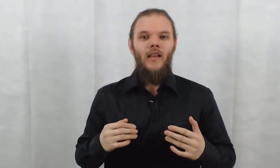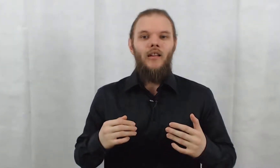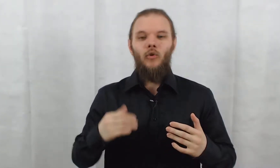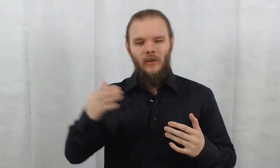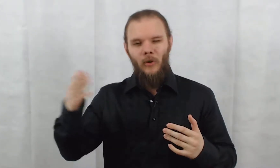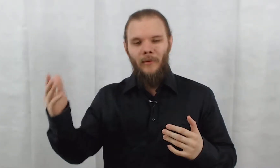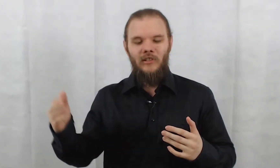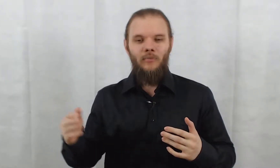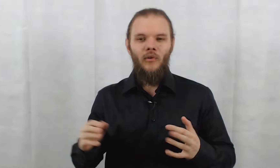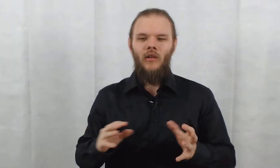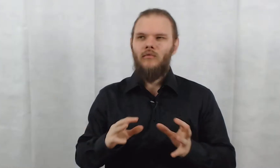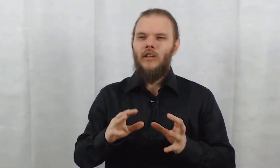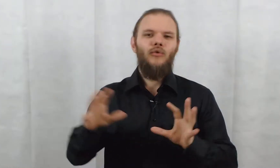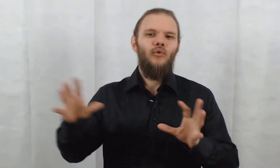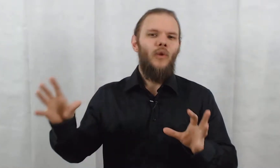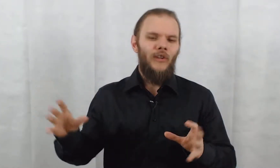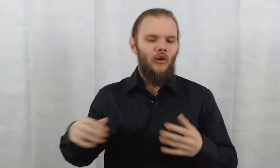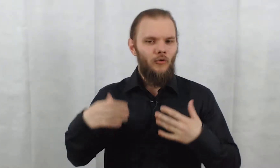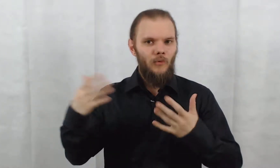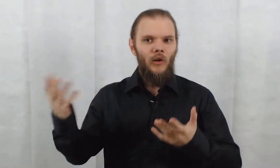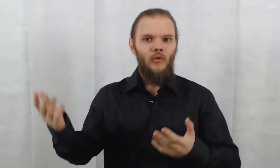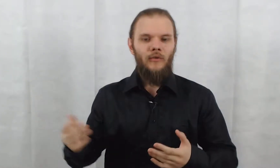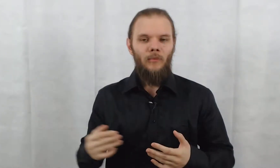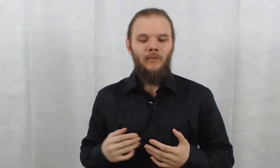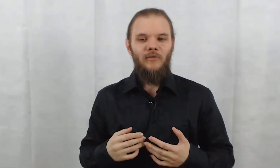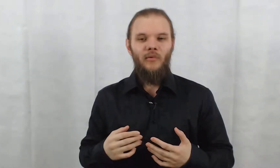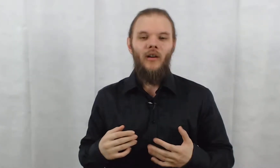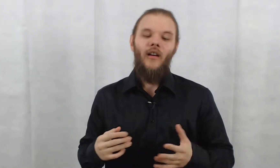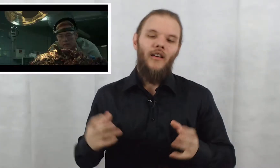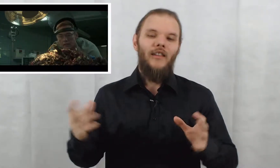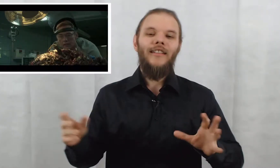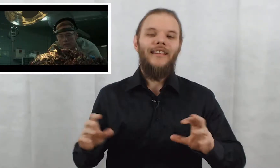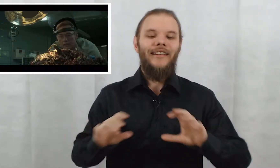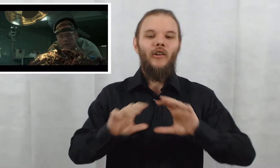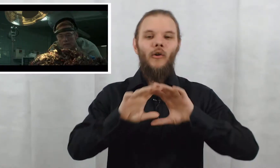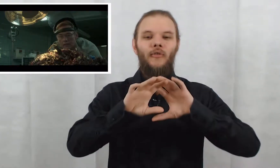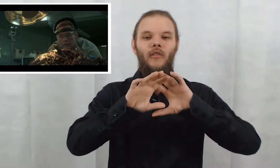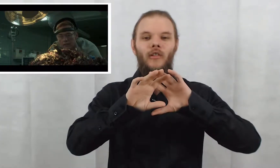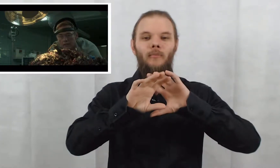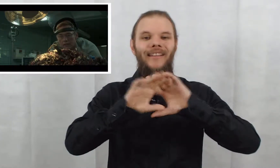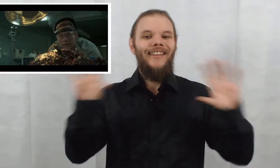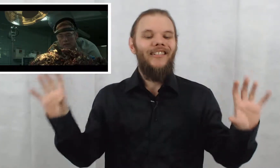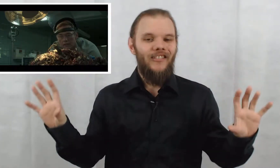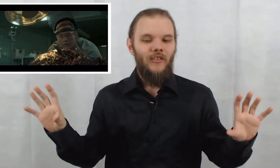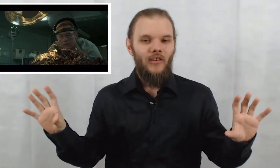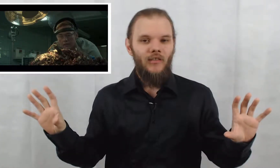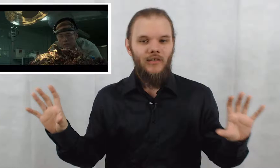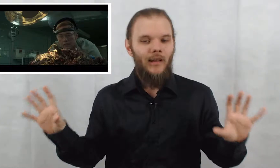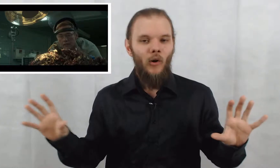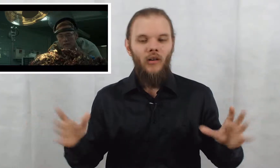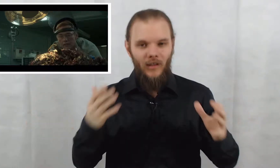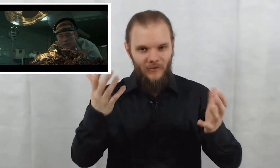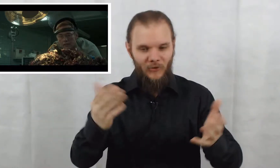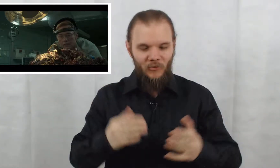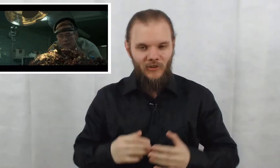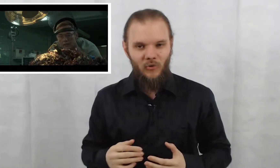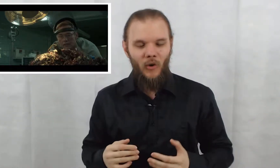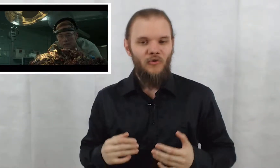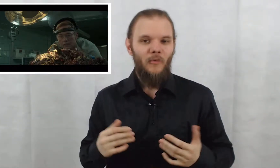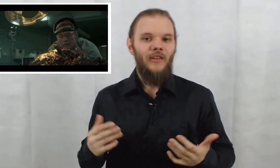qu'on développe un petit peu. Alors, il a deux, trois séquences, mais voilà, on le développe un petit peu. Alors, il a sa séquence, Mad Scientist, clairement, avec son discours, où justement, il